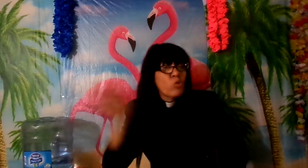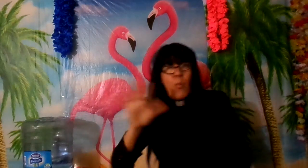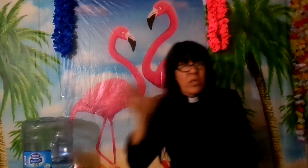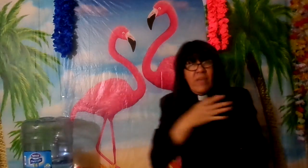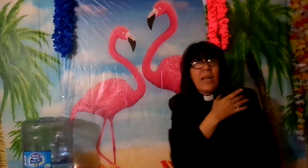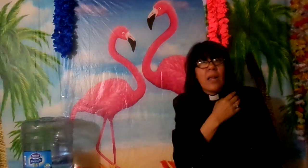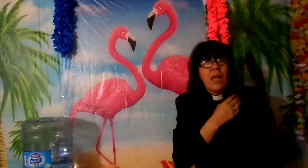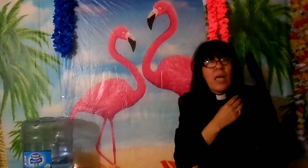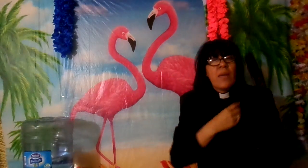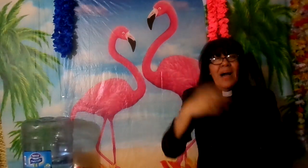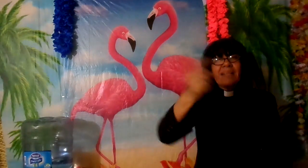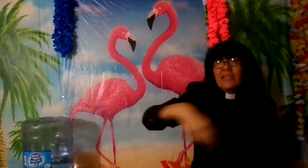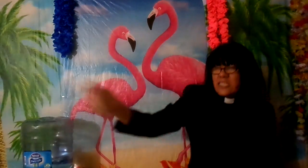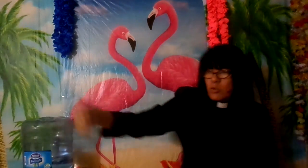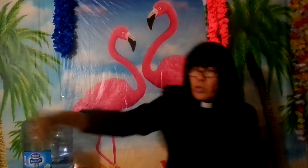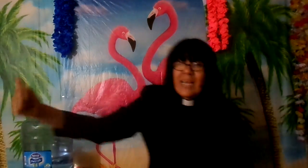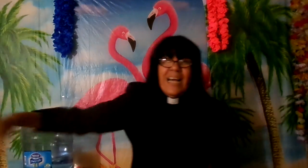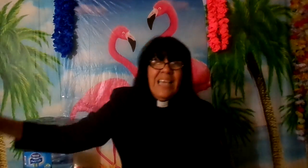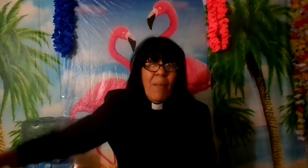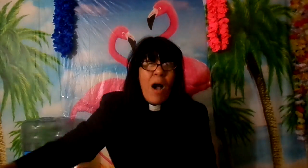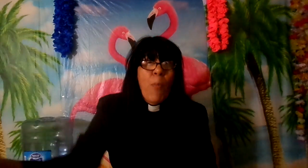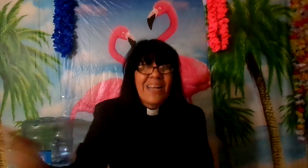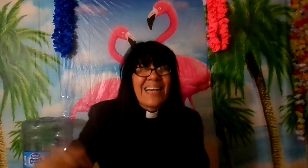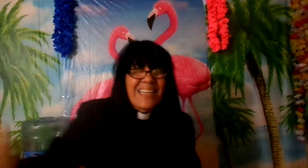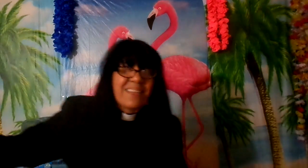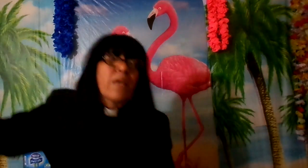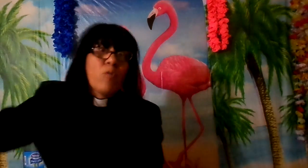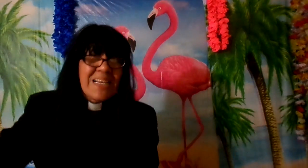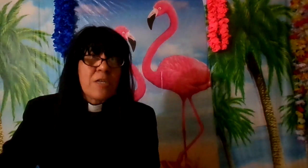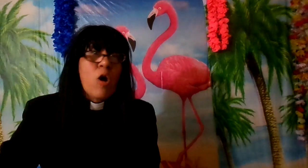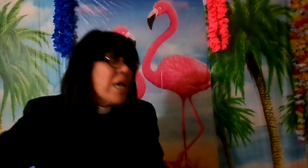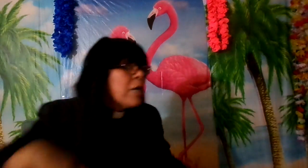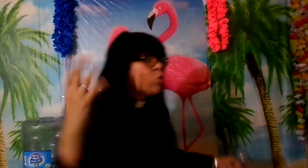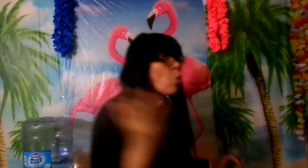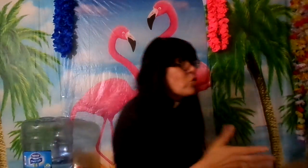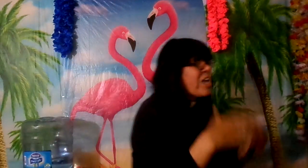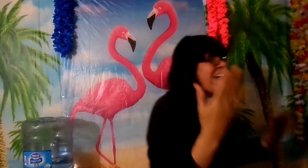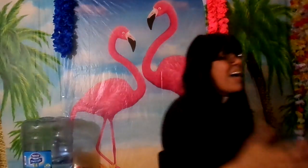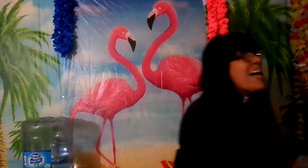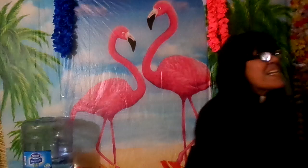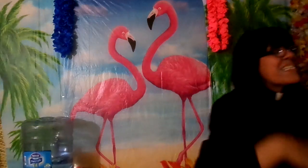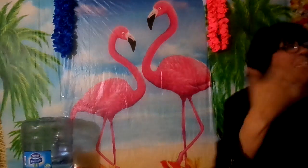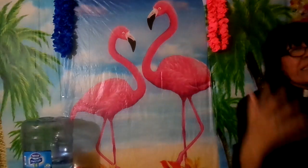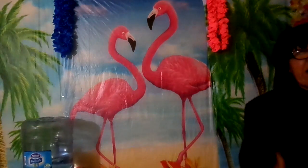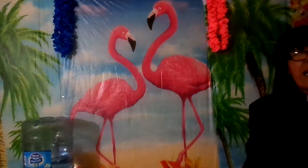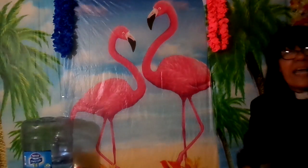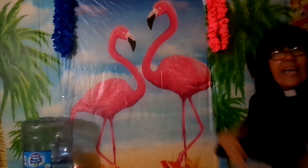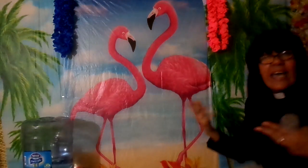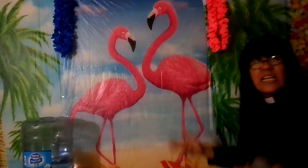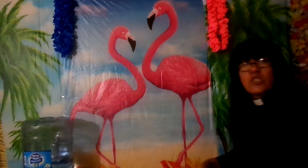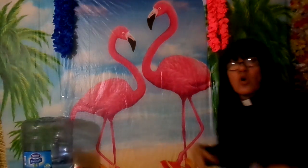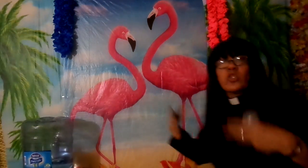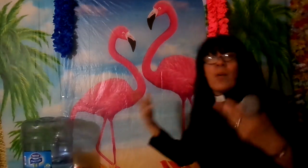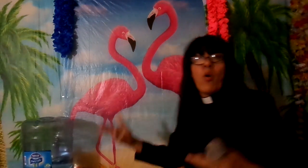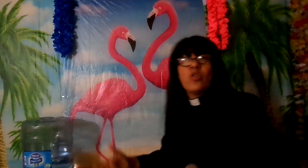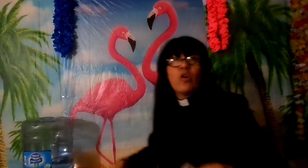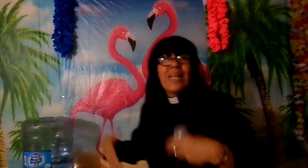no puedes ver imagínate si tú te quedas aquí abajo para la gran tribulación y tú llegas a sentir esos demonios de